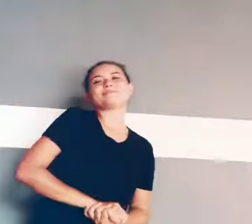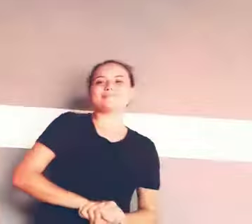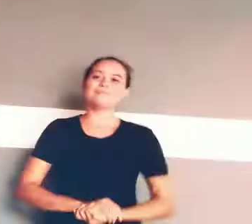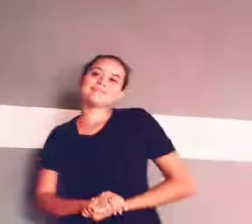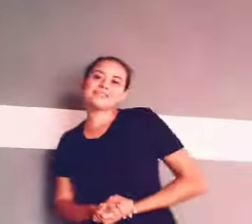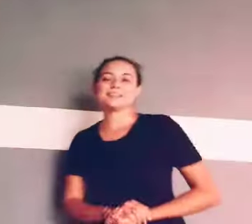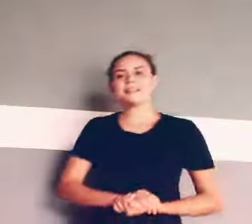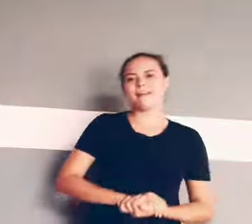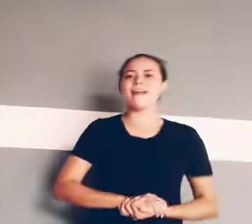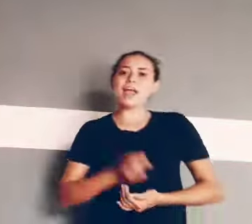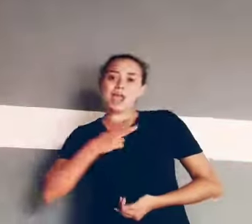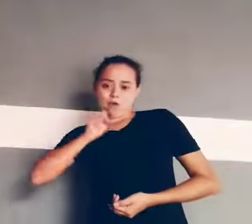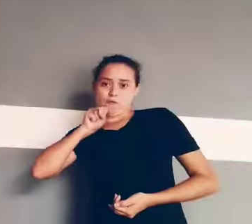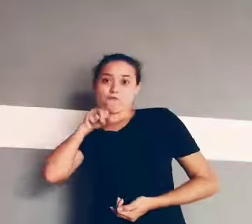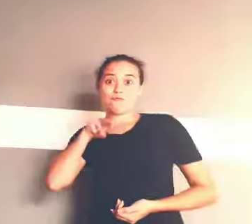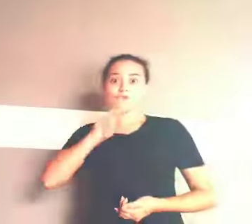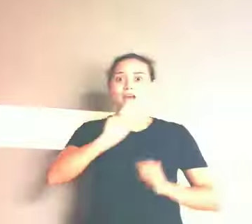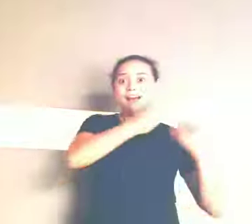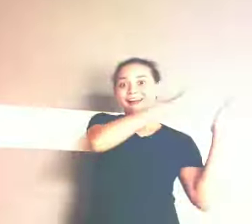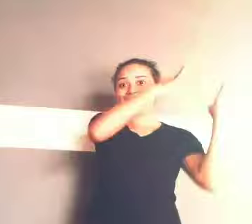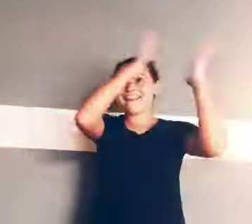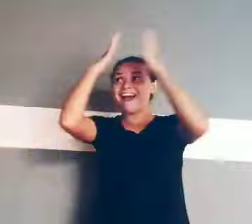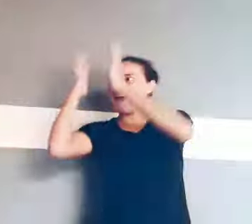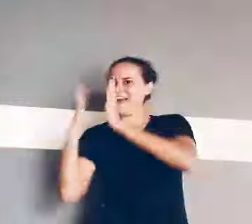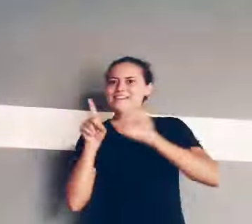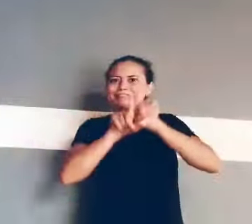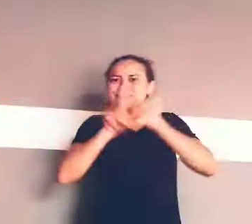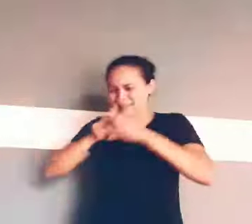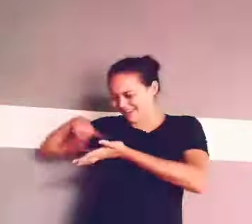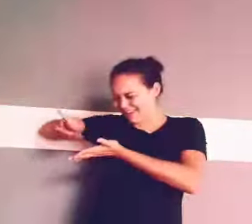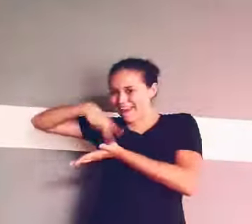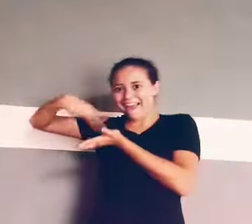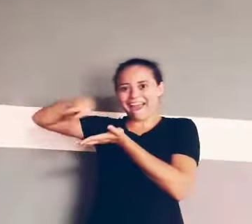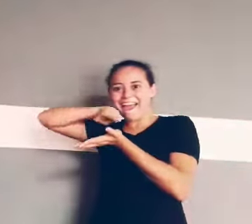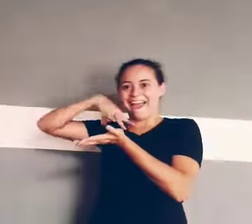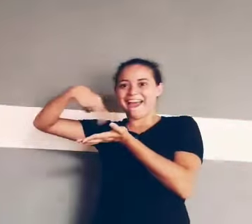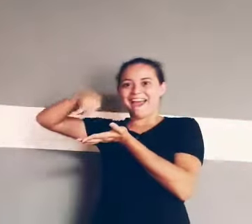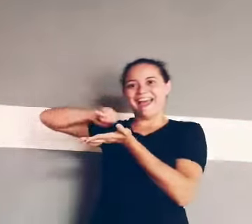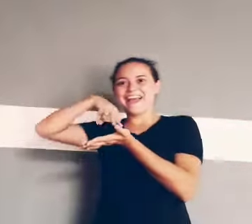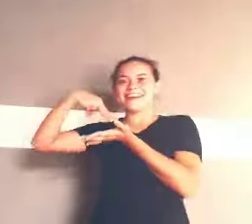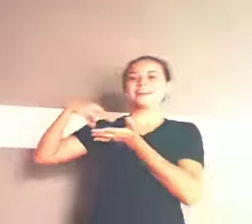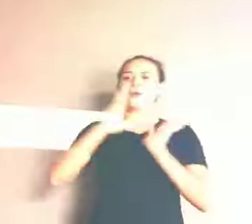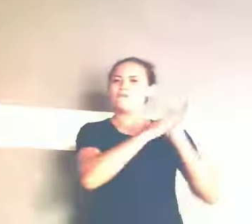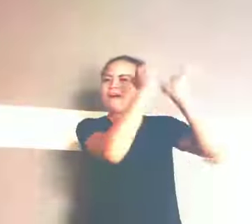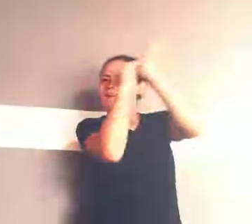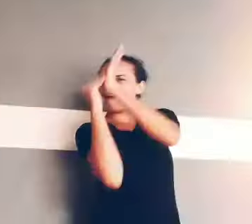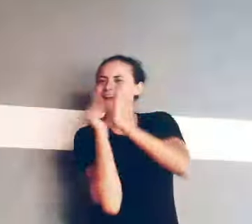Vou louvar a Cristo com minha dança Vou louvar a Cristo com minha voz